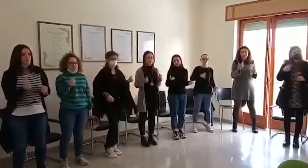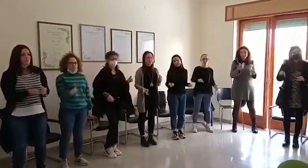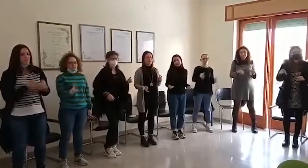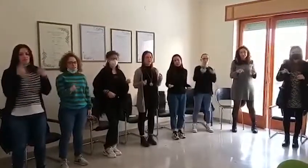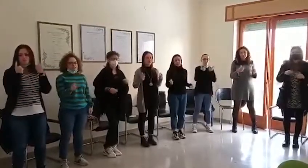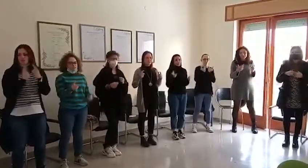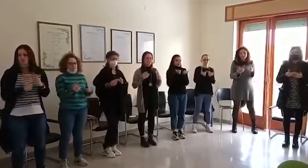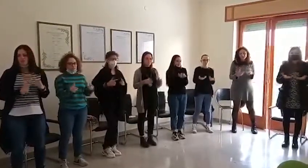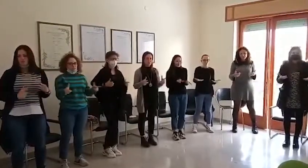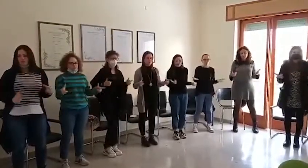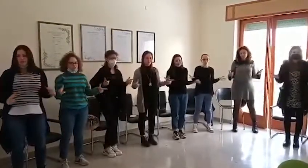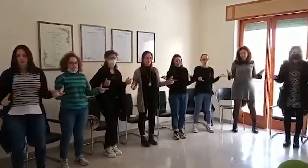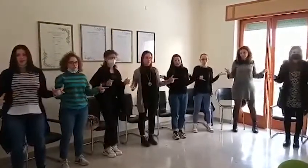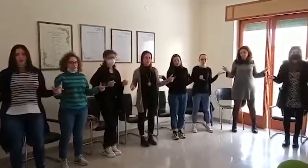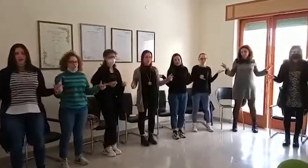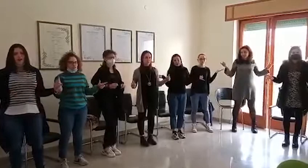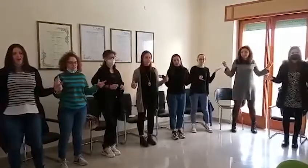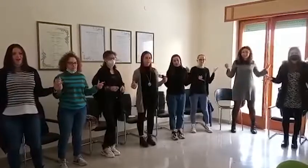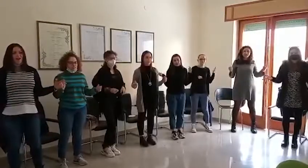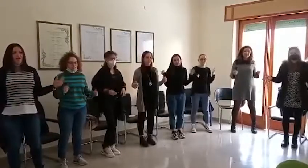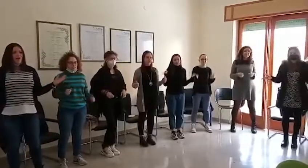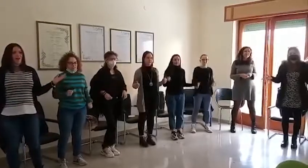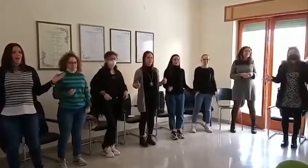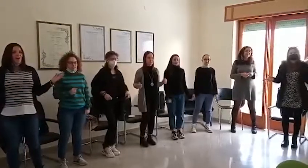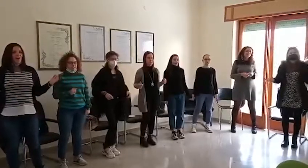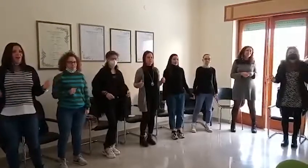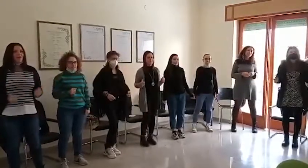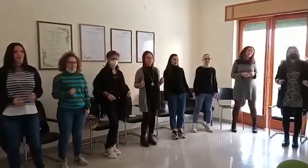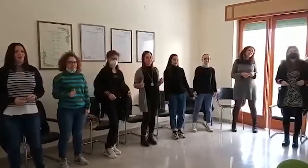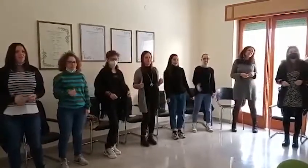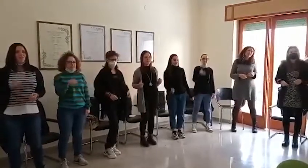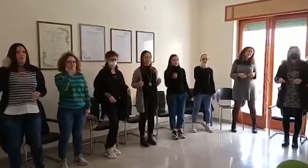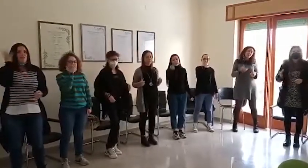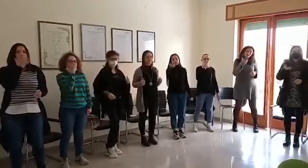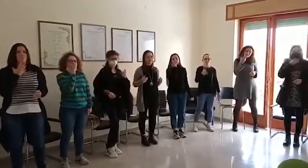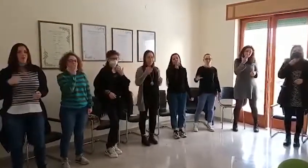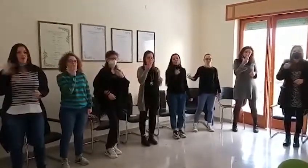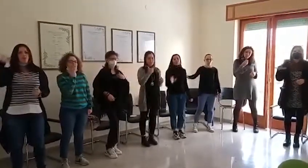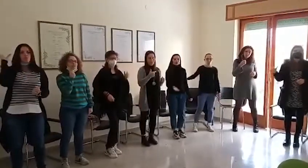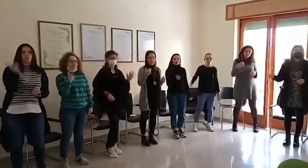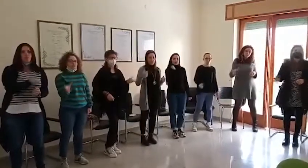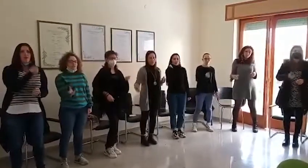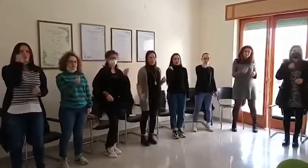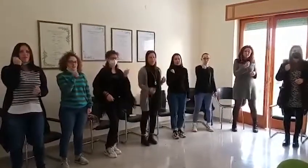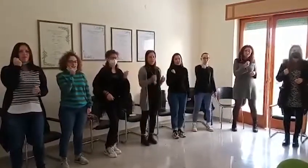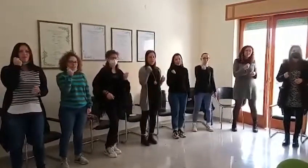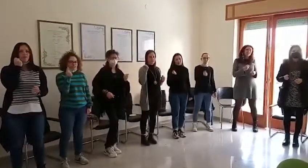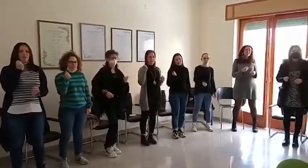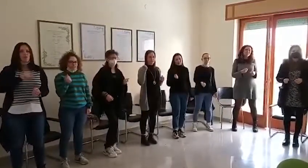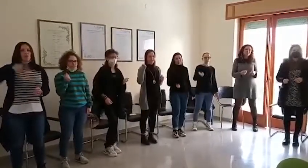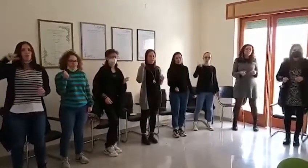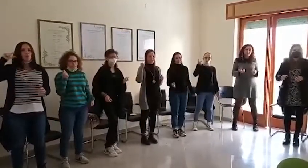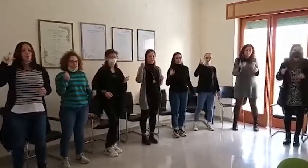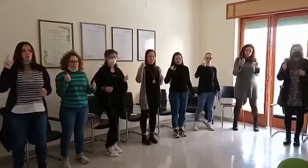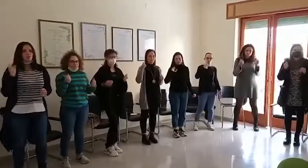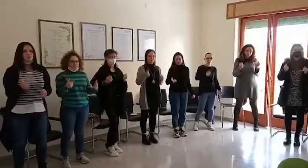presto in Molise spazi dedicati all'informazione, come ad esempio Tg e rassegne stampa, tra virgoletta, segnati,